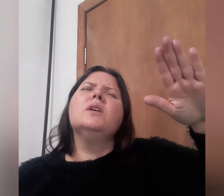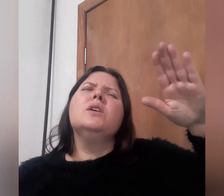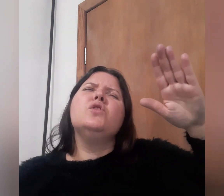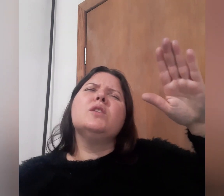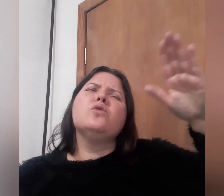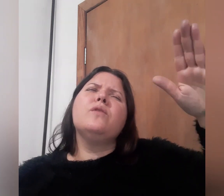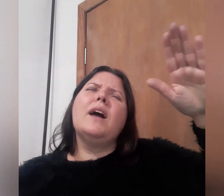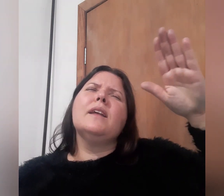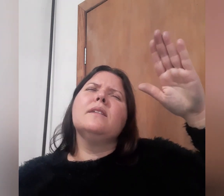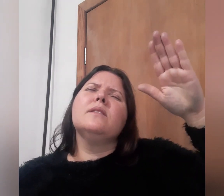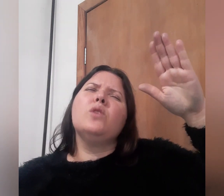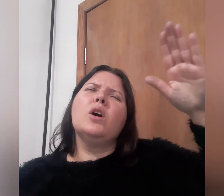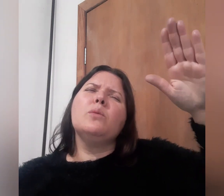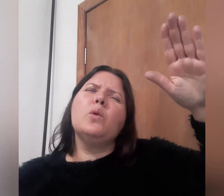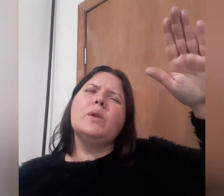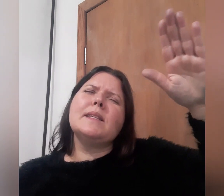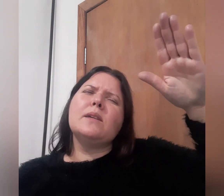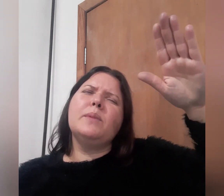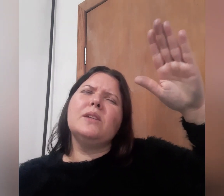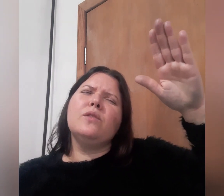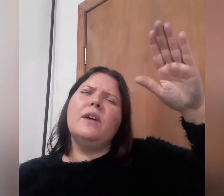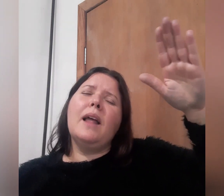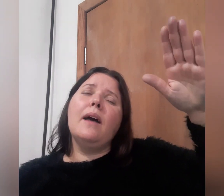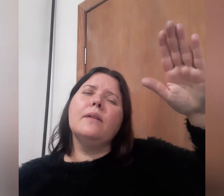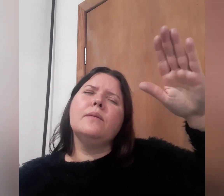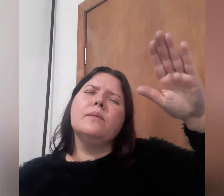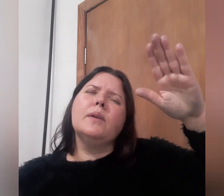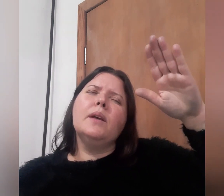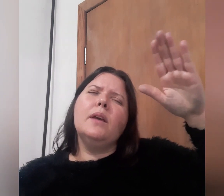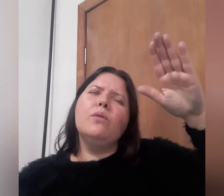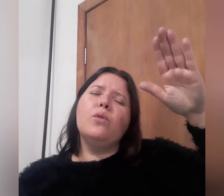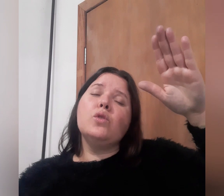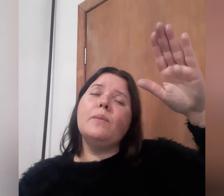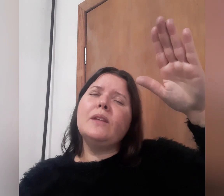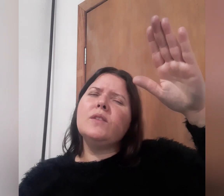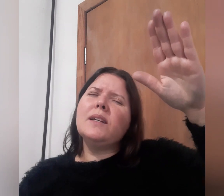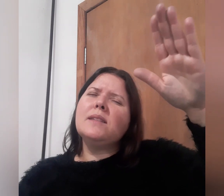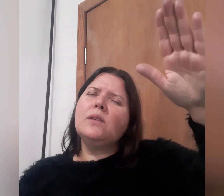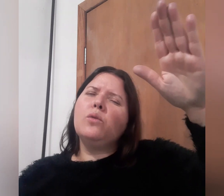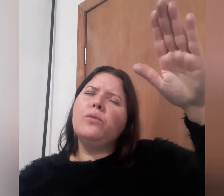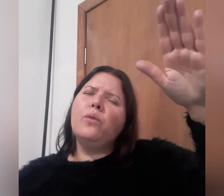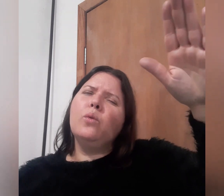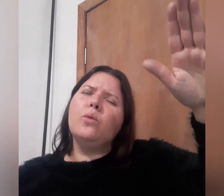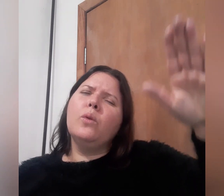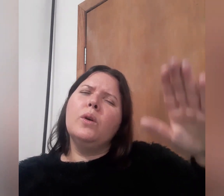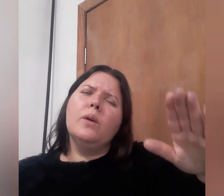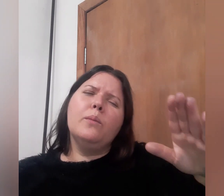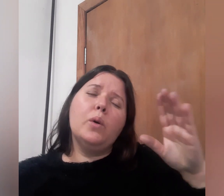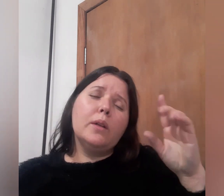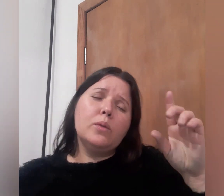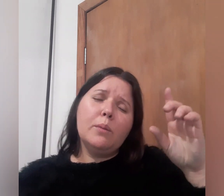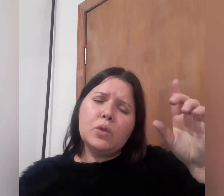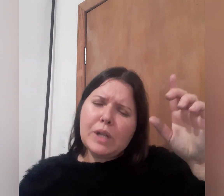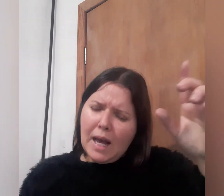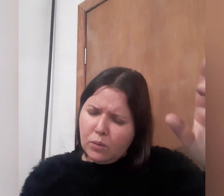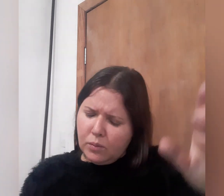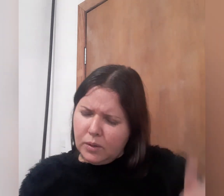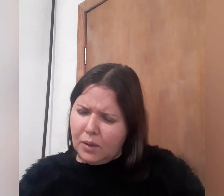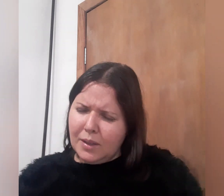Jesus fala, toca no meu coração para Te falar. Eu vou Te batizar sim com fogo, porque Tu tem buscado e é